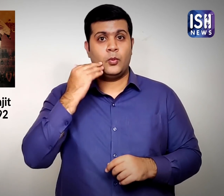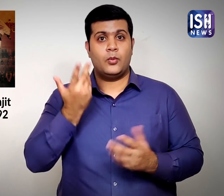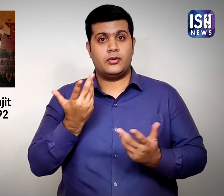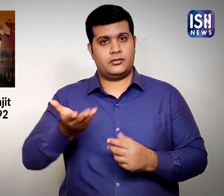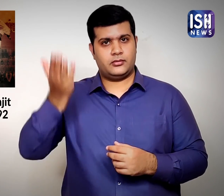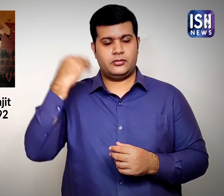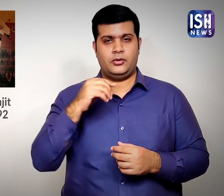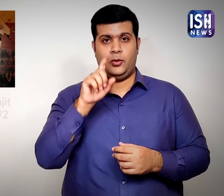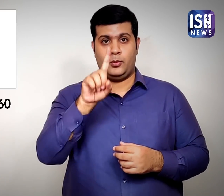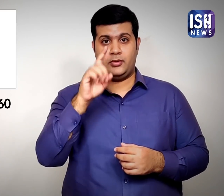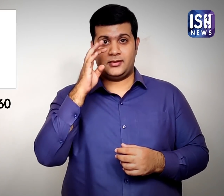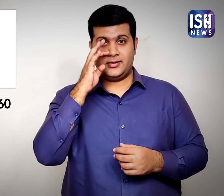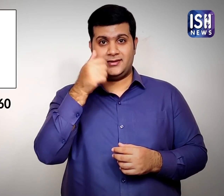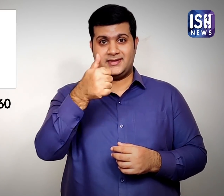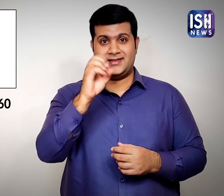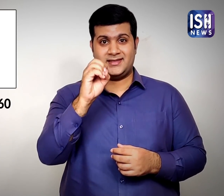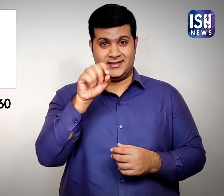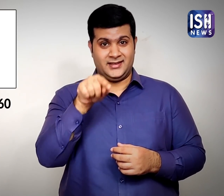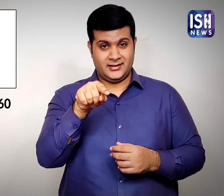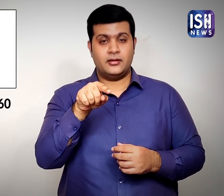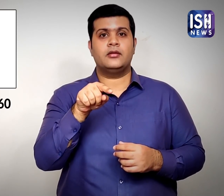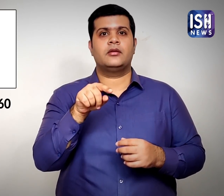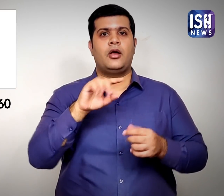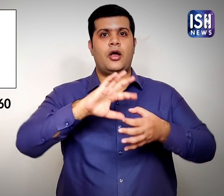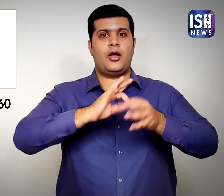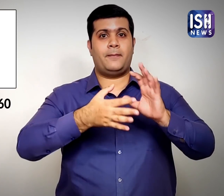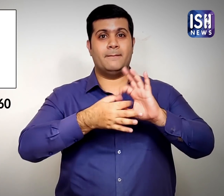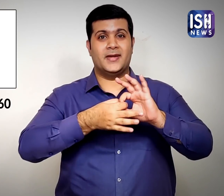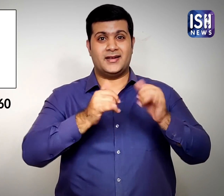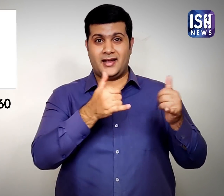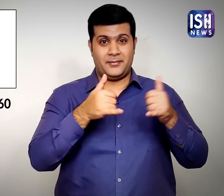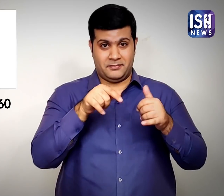खेलों का हिस्सा थे जहां भारत ने रज़त पदग जीता था